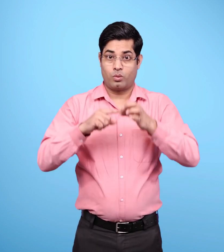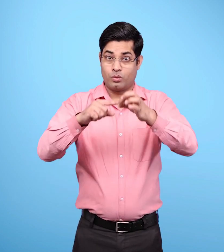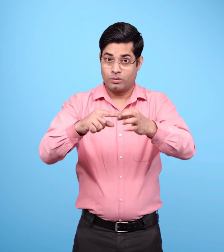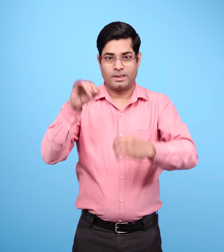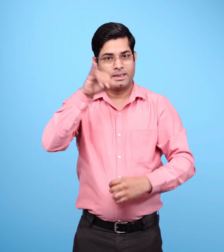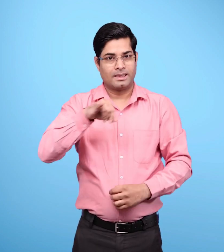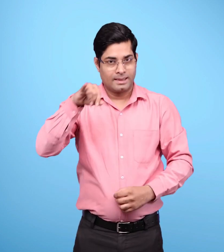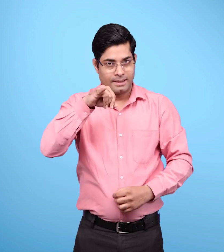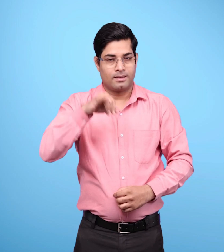चौथा